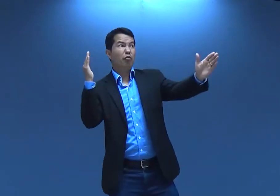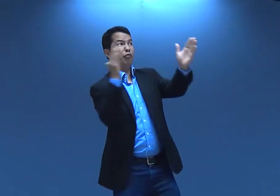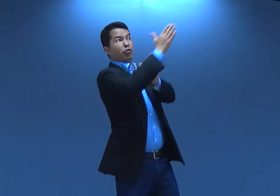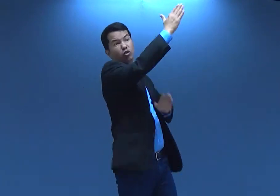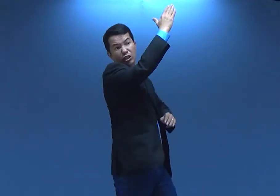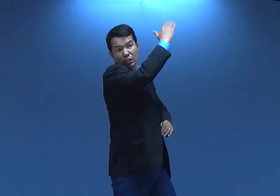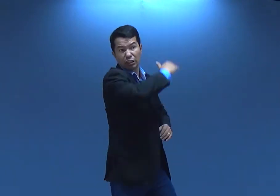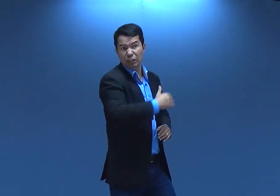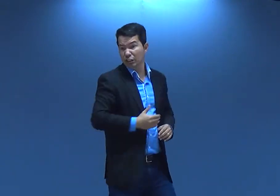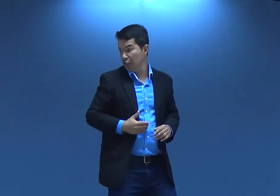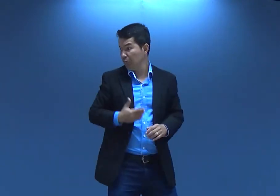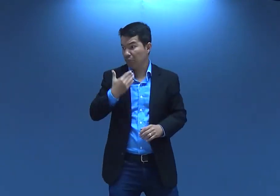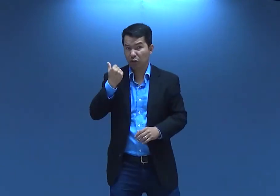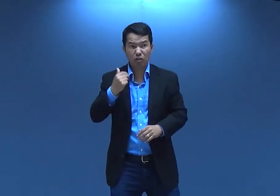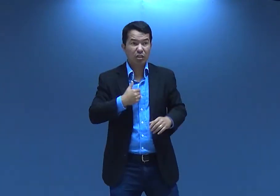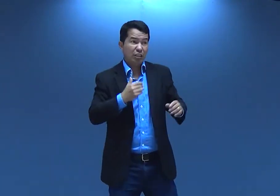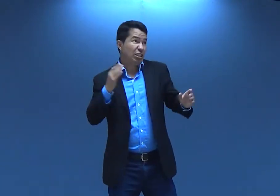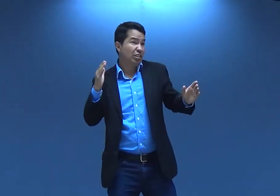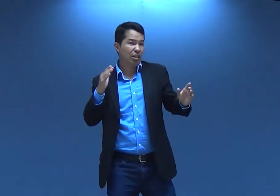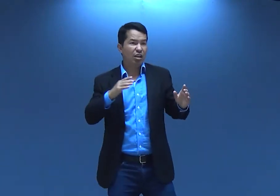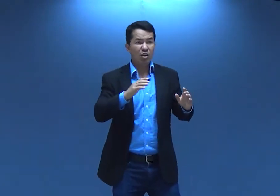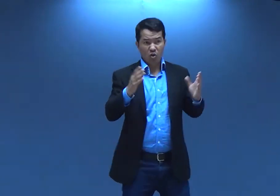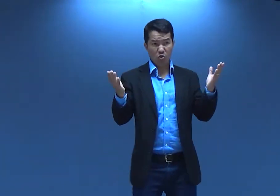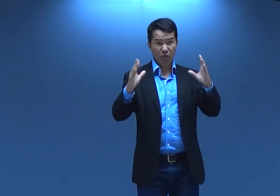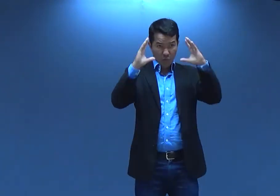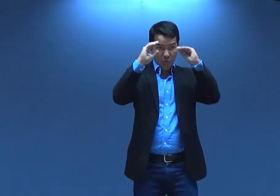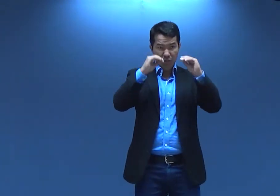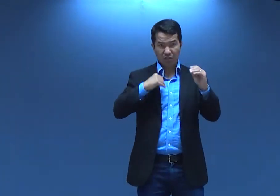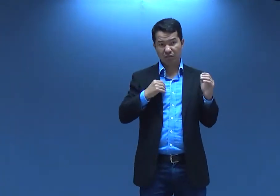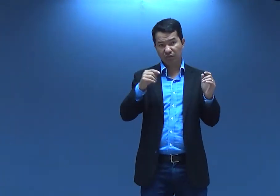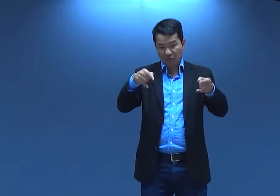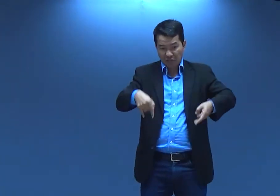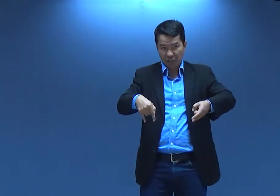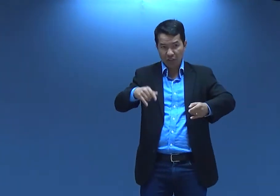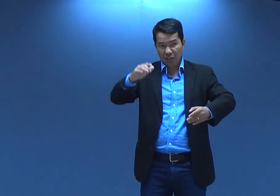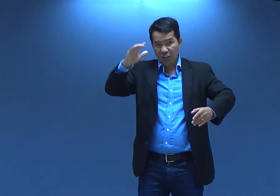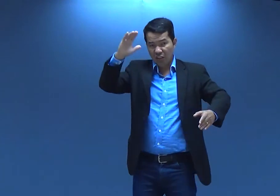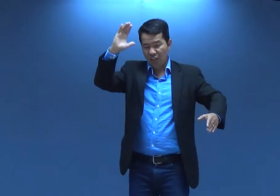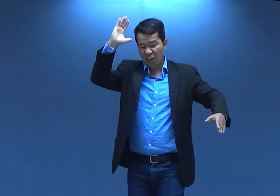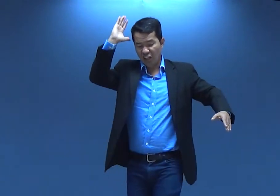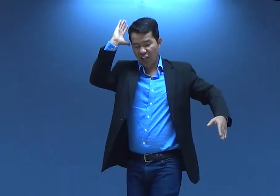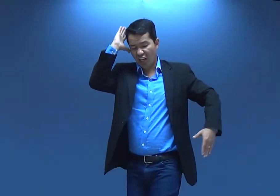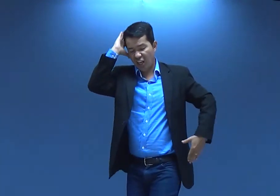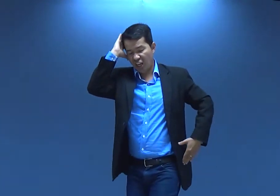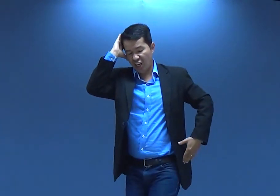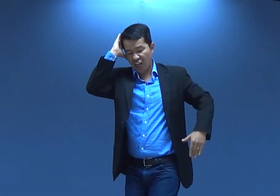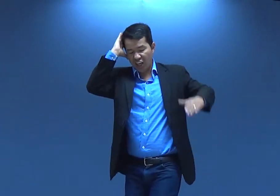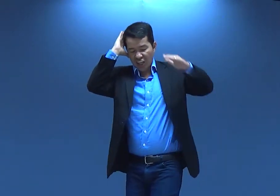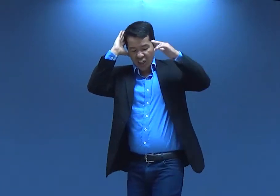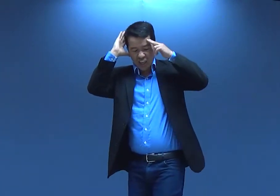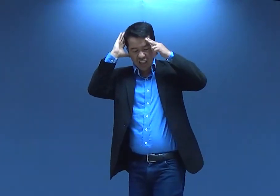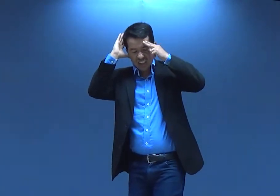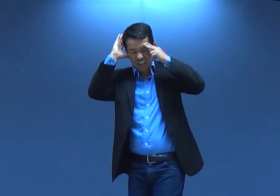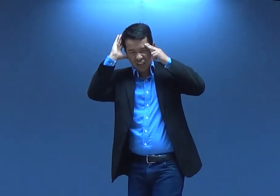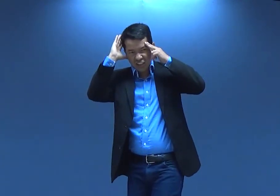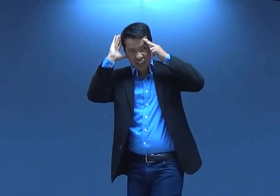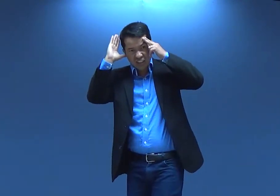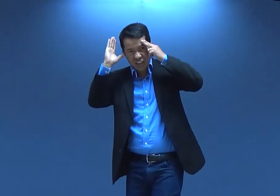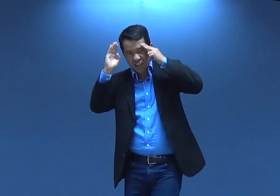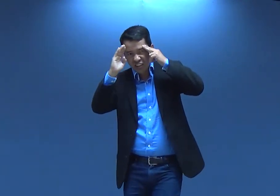Ai, é melhor eu fugir. É melhor. Né? Então, hoje à noite, quando eu estiver dormindo ali. Daí, na hora que